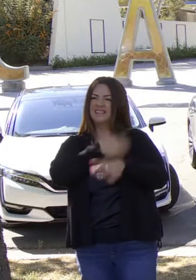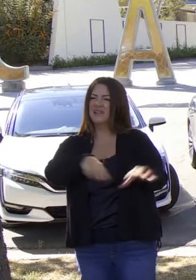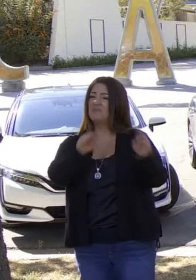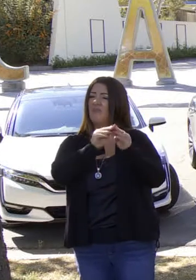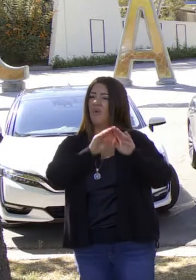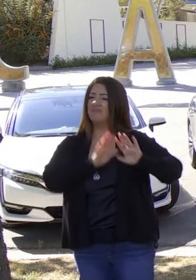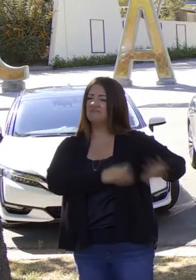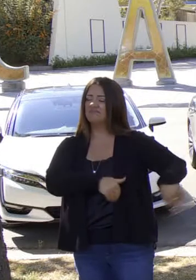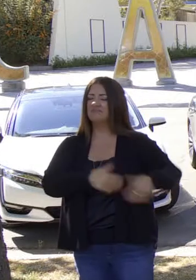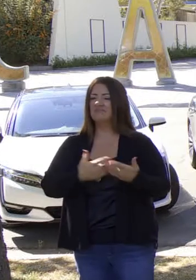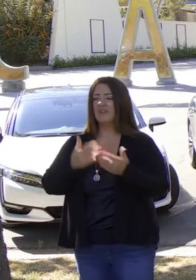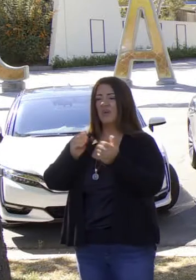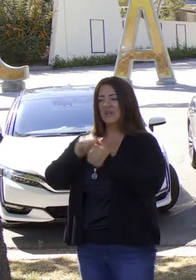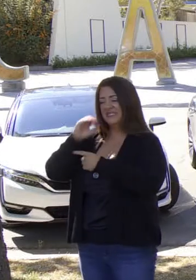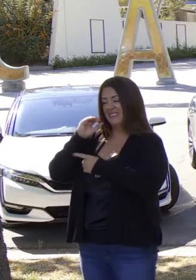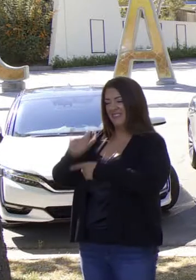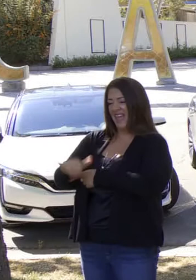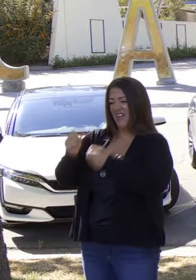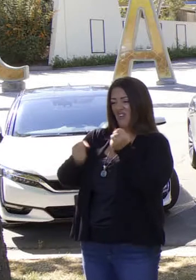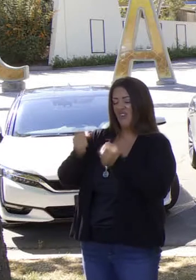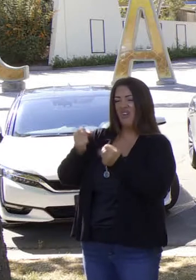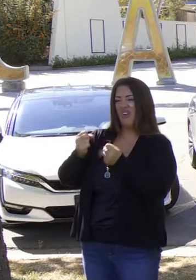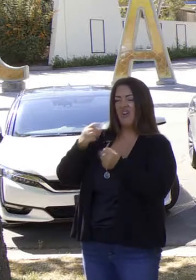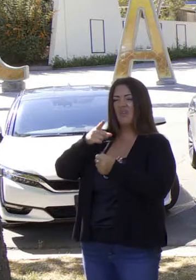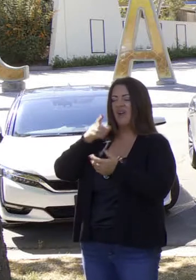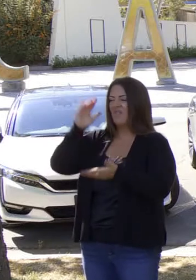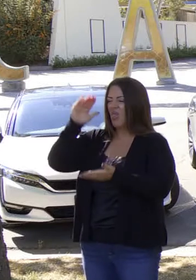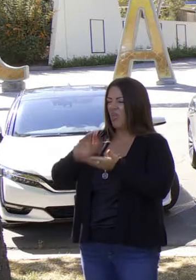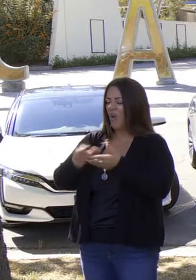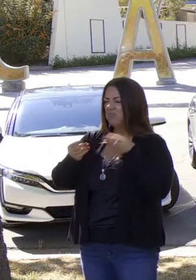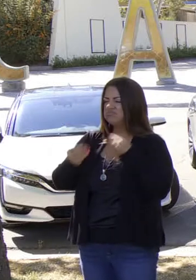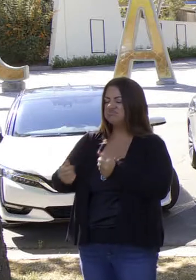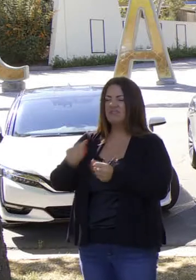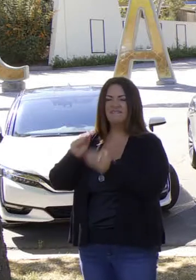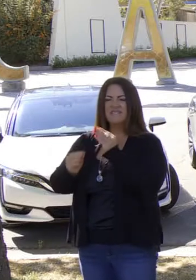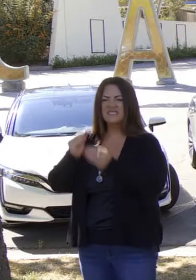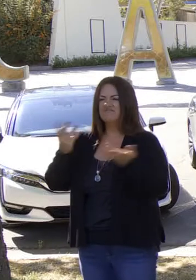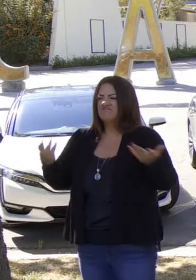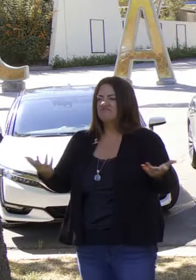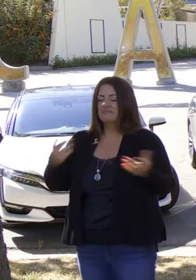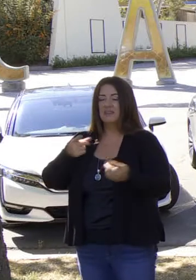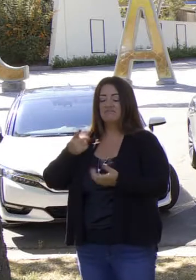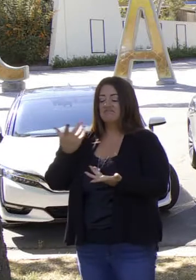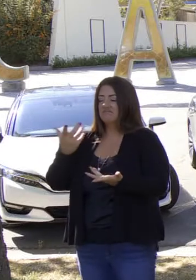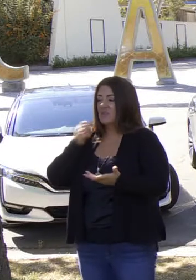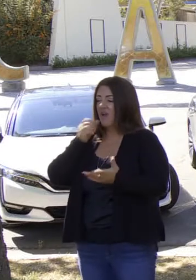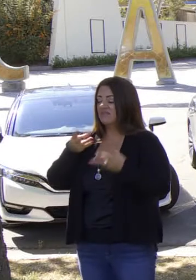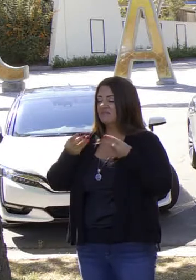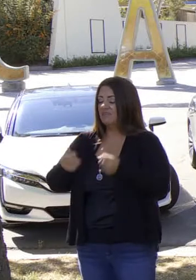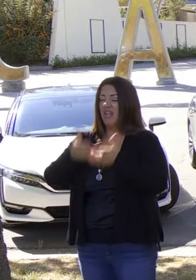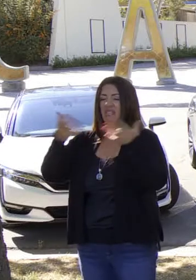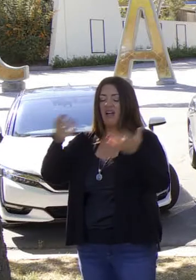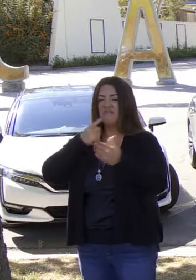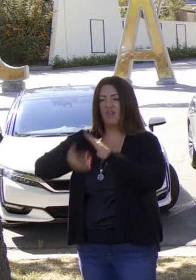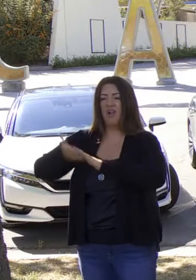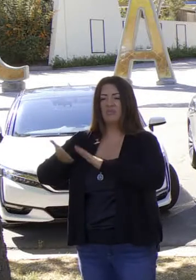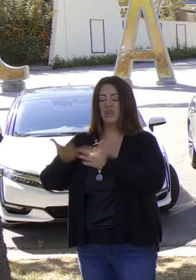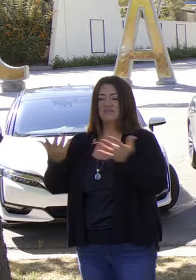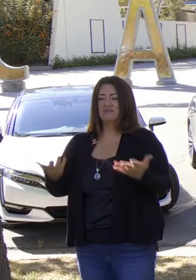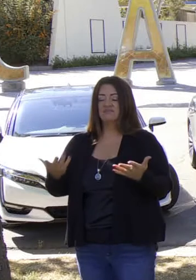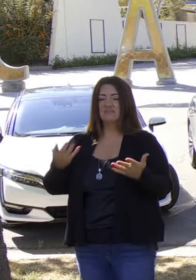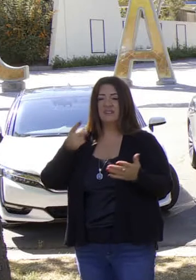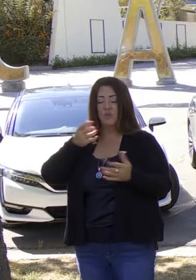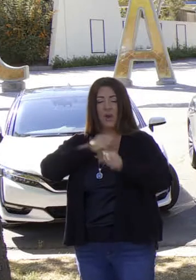en la bomba. La diferencia es que con un vehículo eléctrico, menos costos de mantenimiento, menos costos de operación. Así